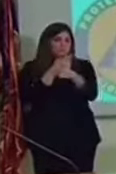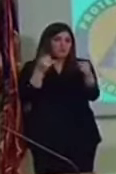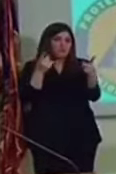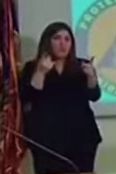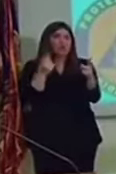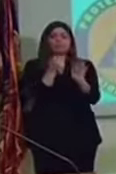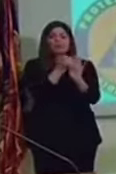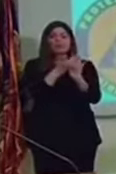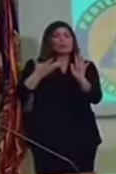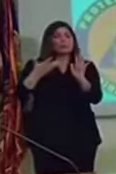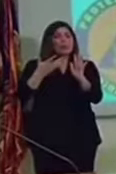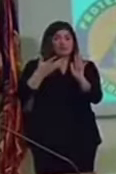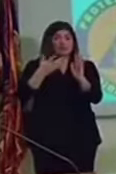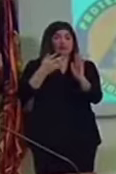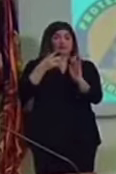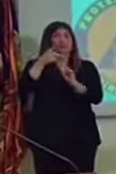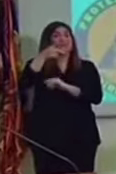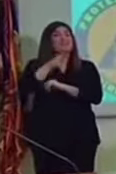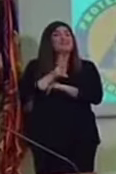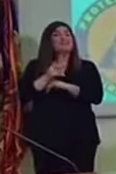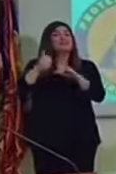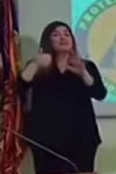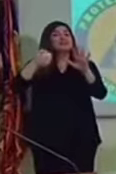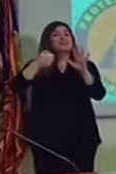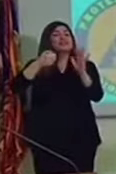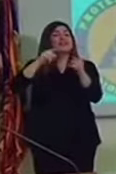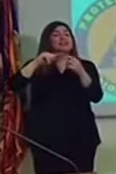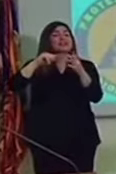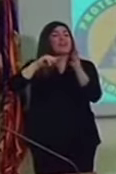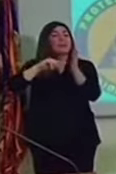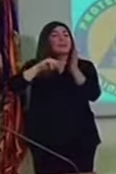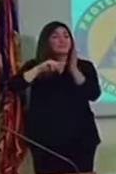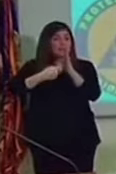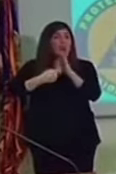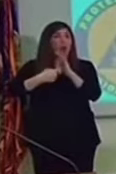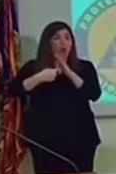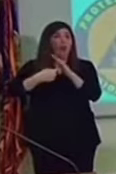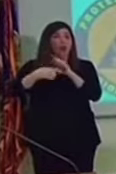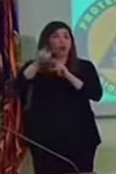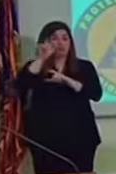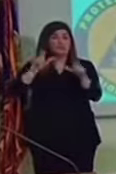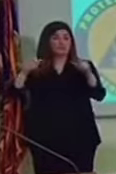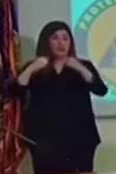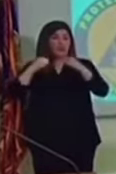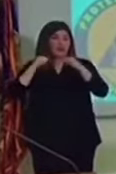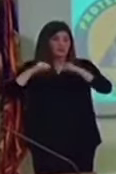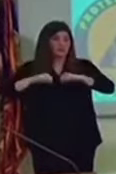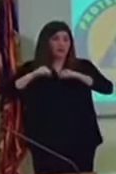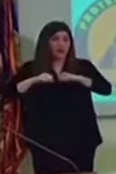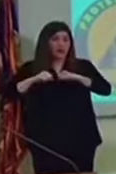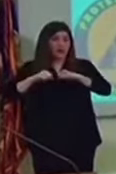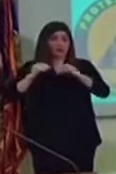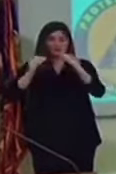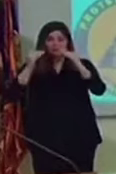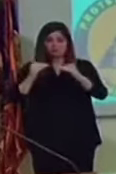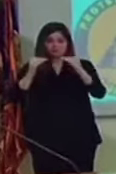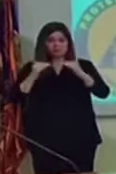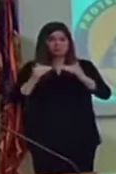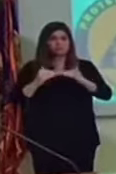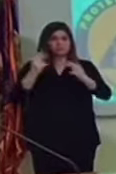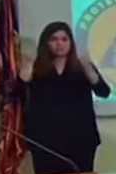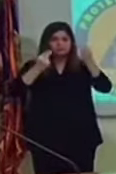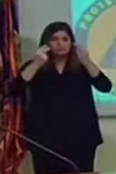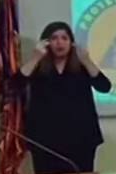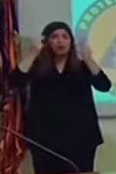danno la dividete per 60.000.000 di habitanti la moltiplicate per 4.900.000 e vedrete che abbiamo fornito in cifra che è metà di 44.000. Esce fuori il numero che ha